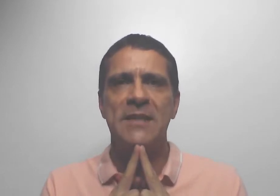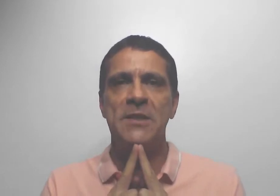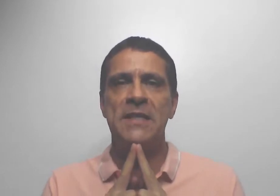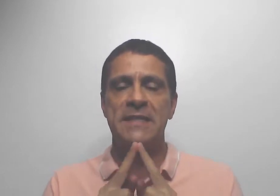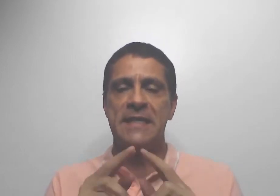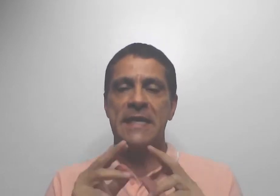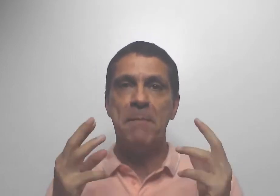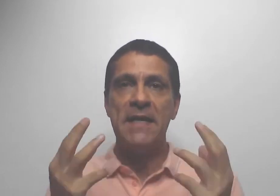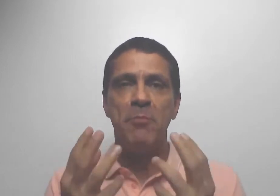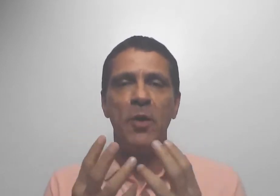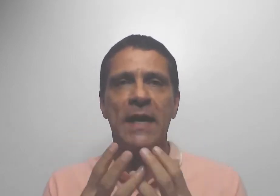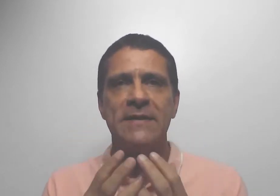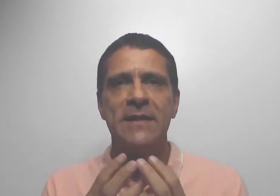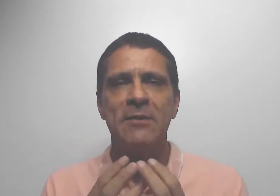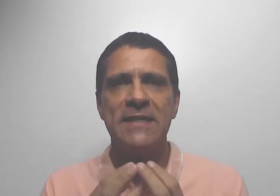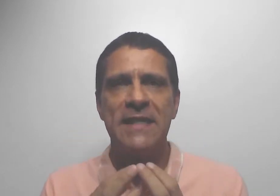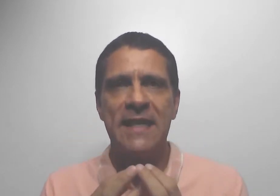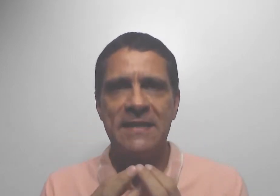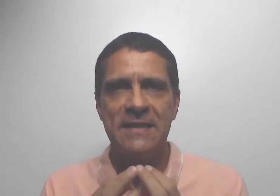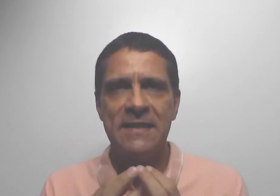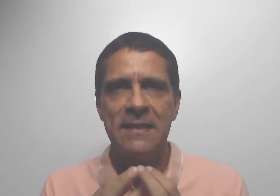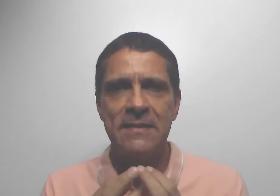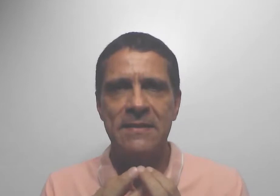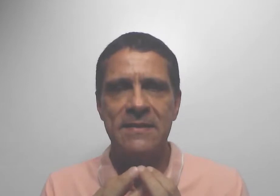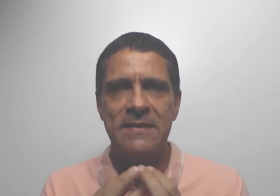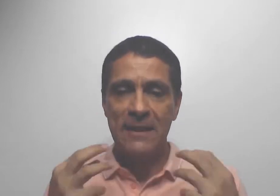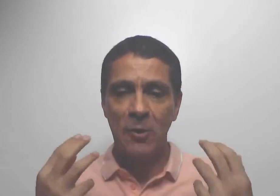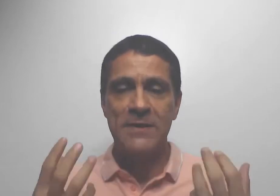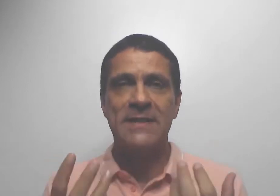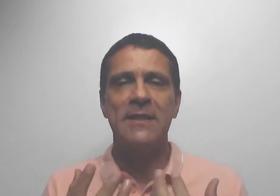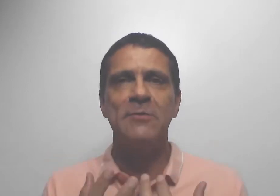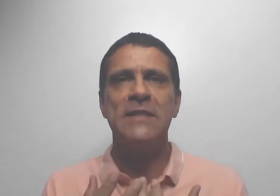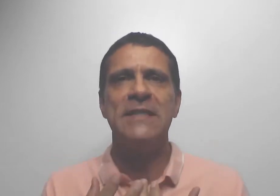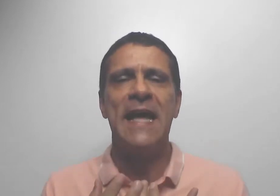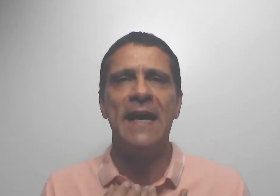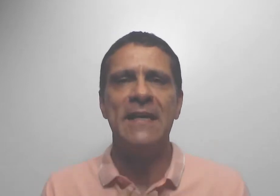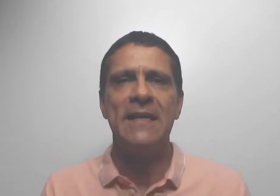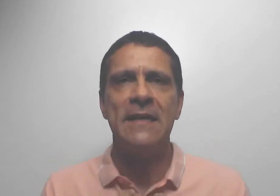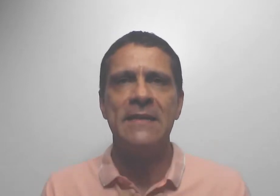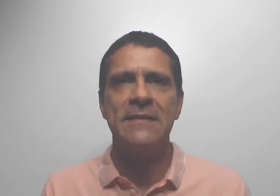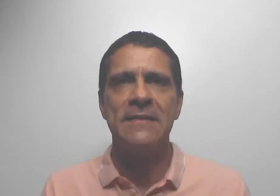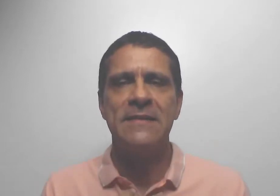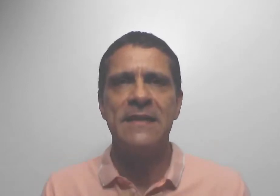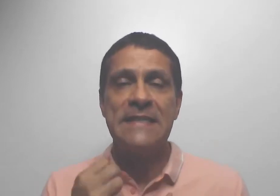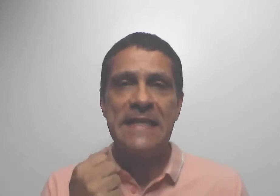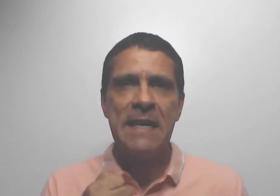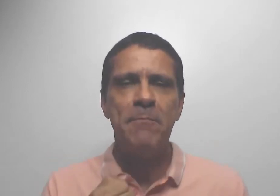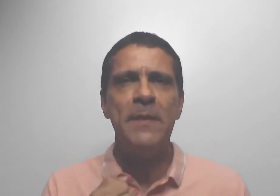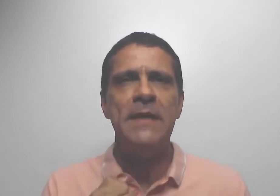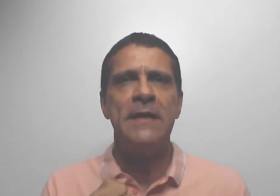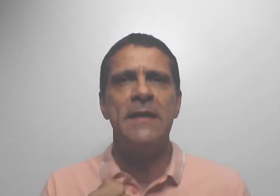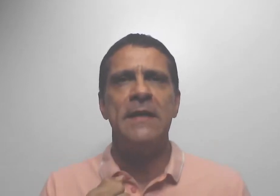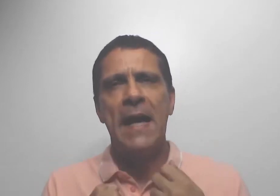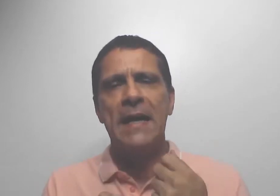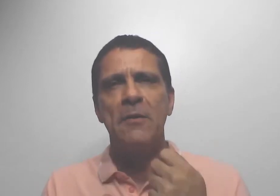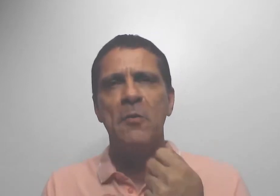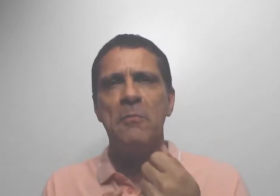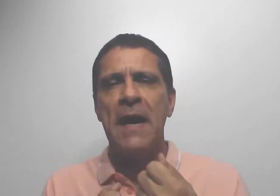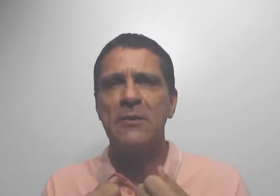energias, a manipulação das energias, a adoção de técnicas, sempre para uma